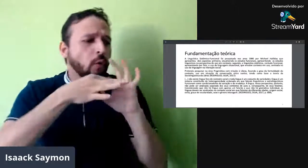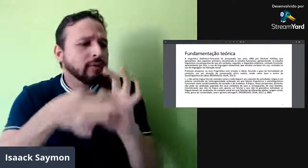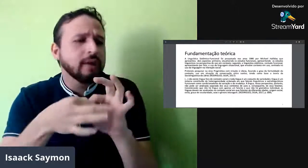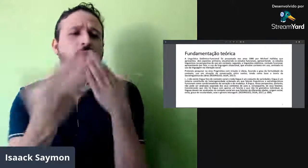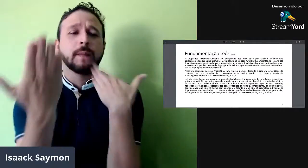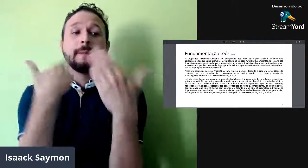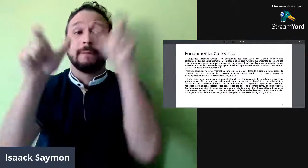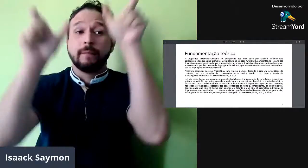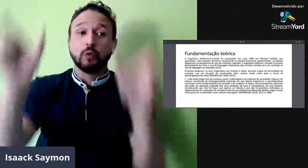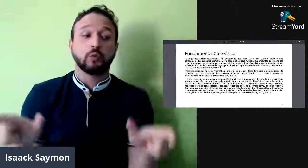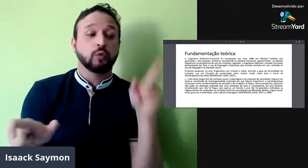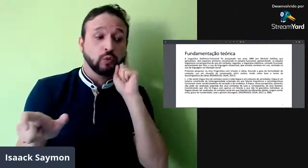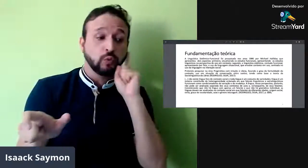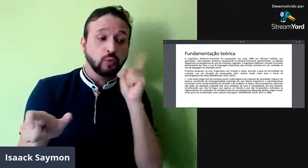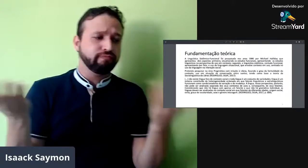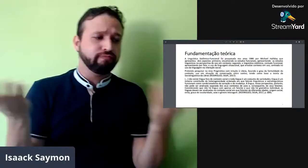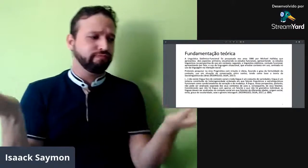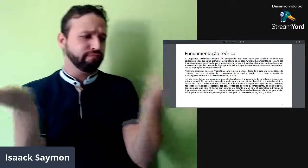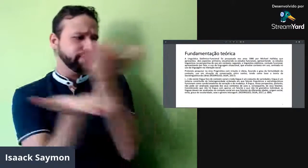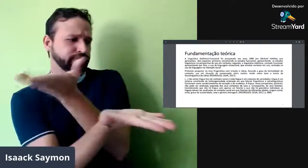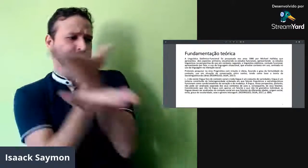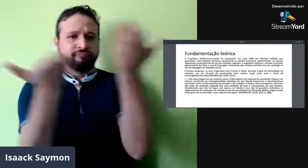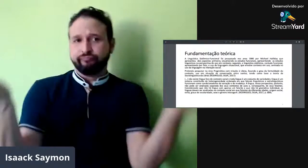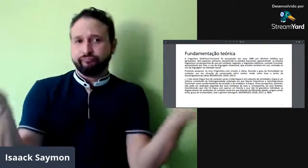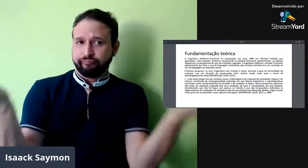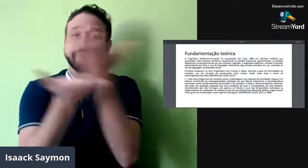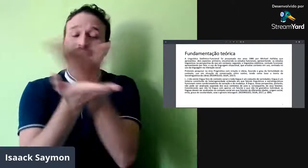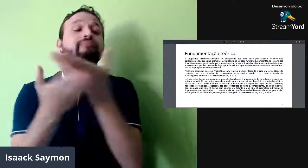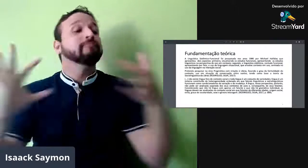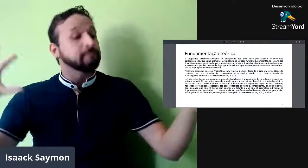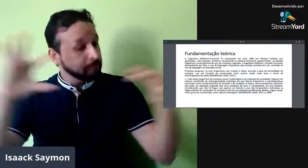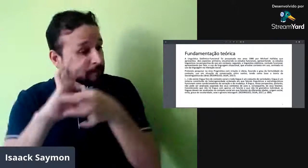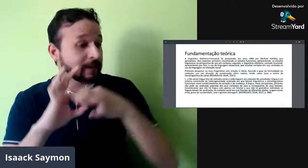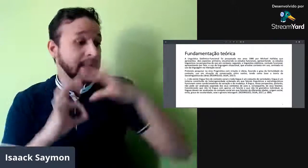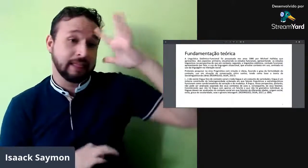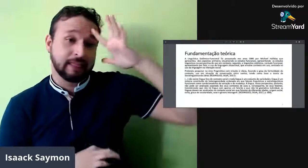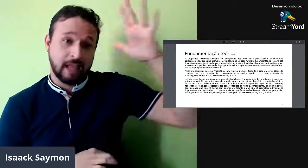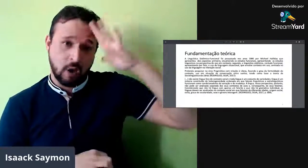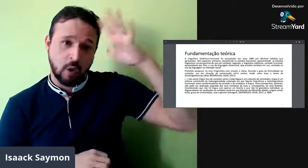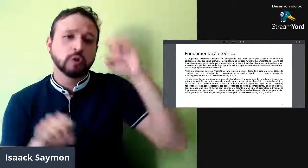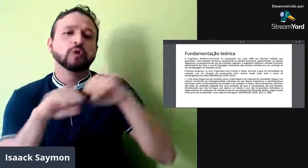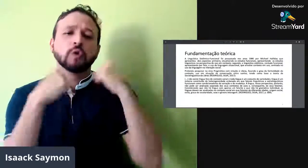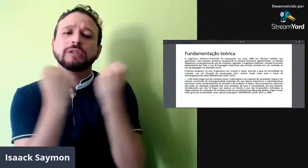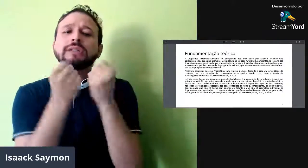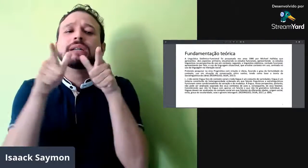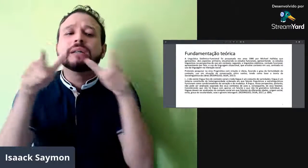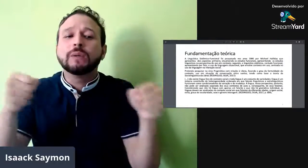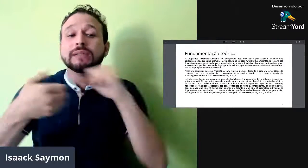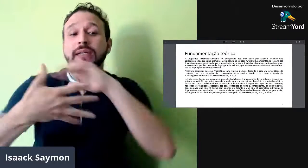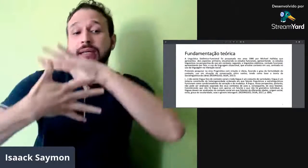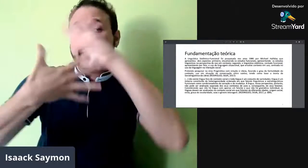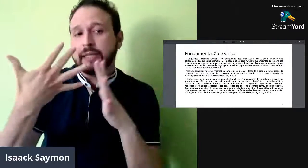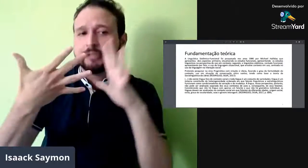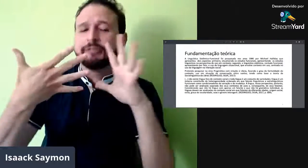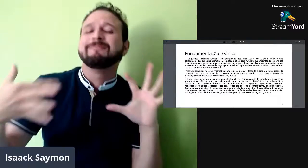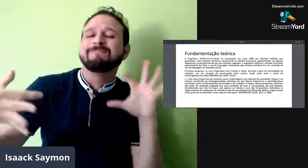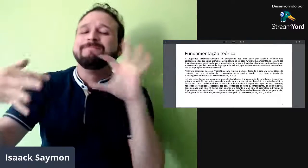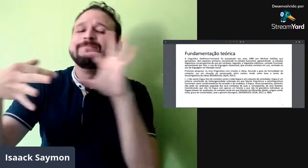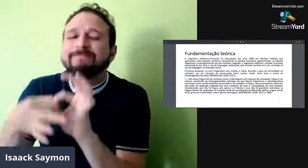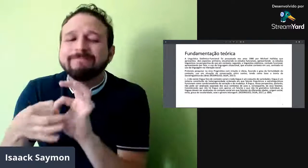grau de formalidade do contexto. Seria na situação da conversação entre os surdos e